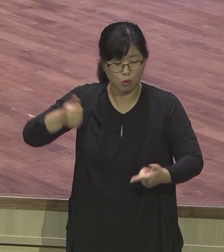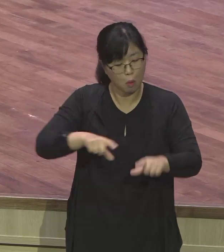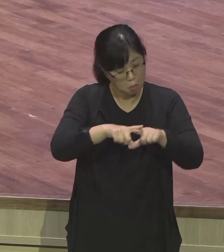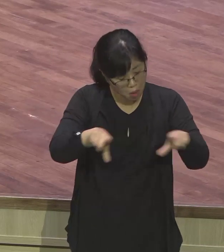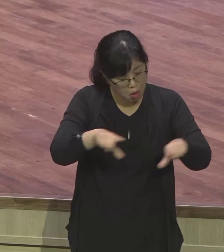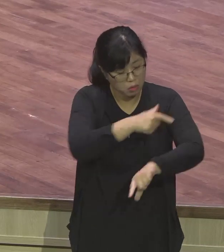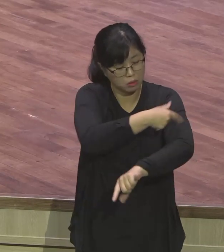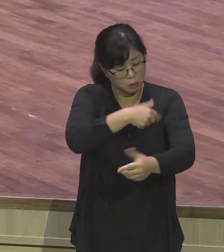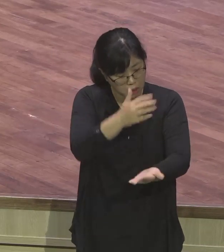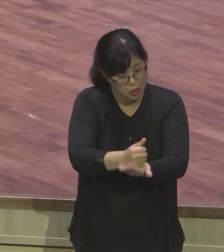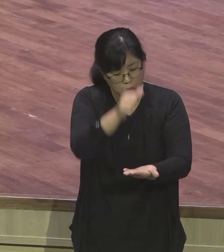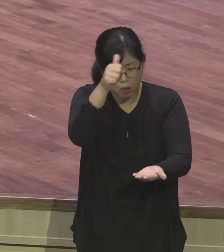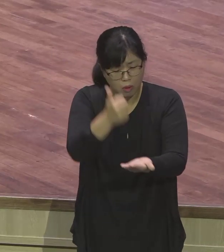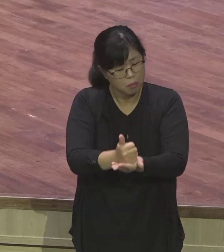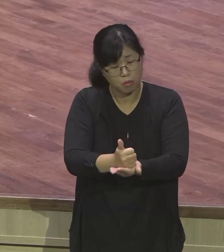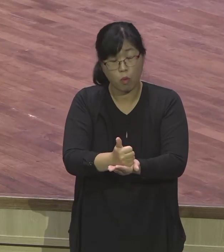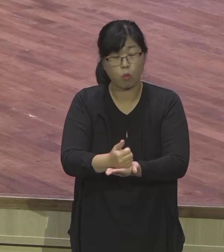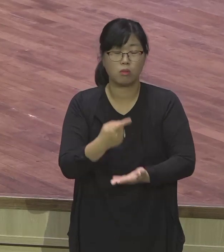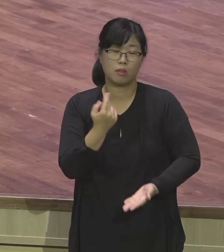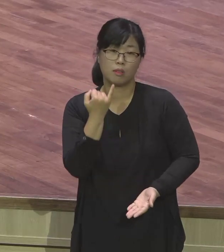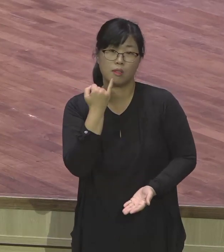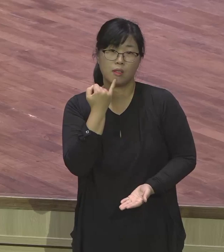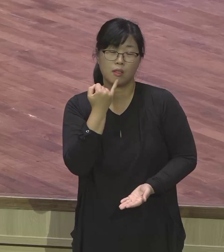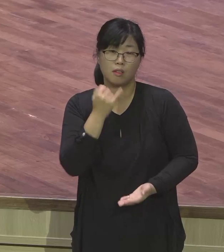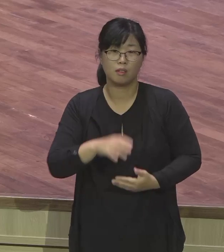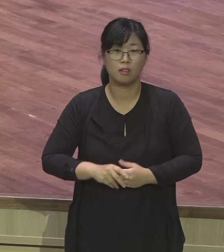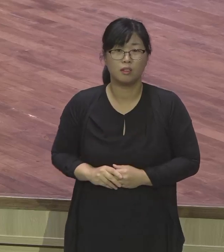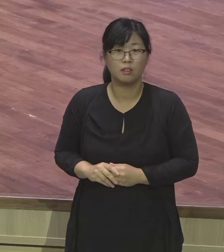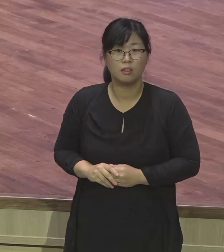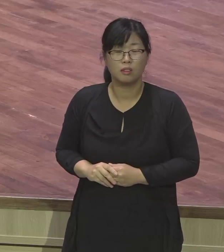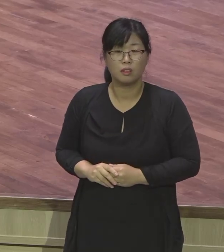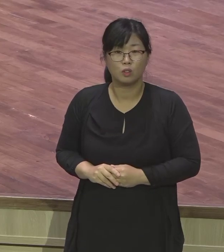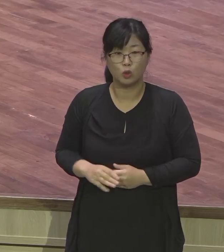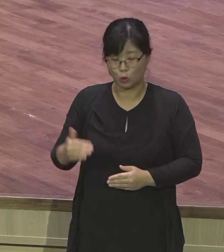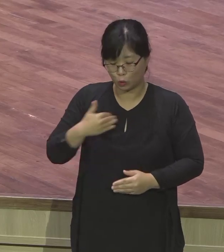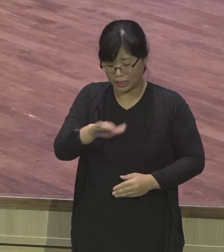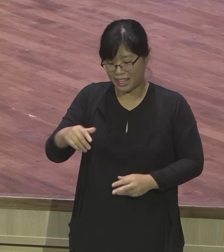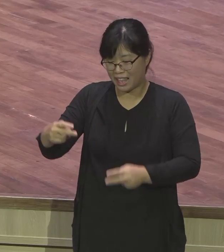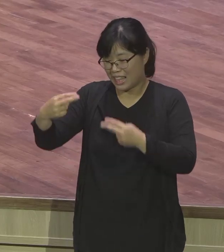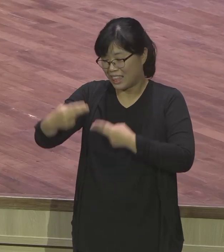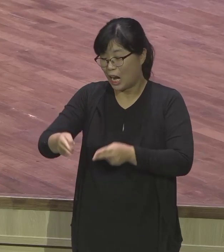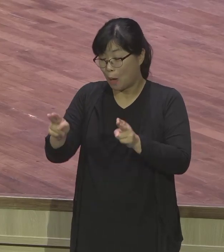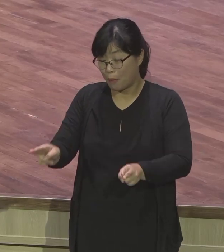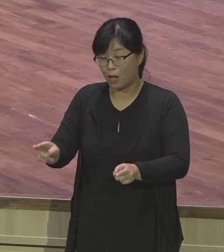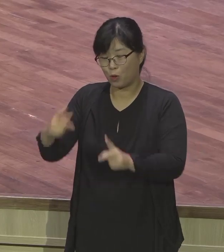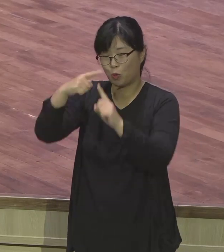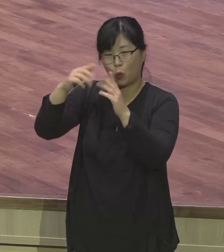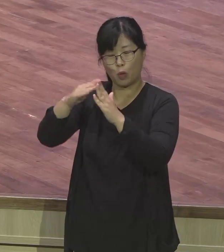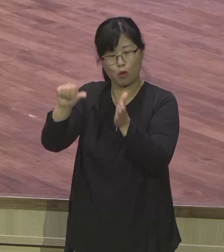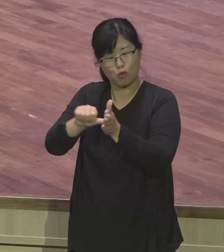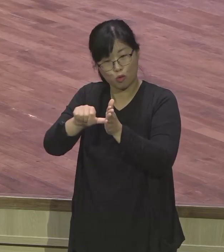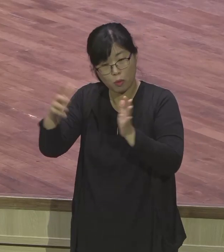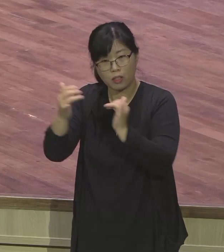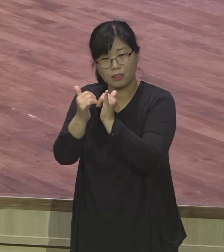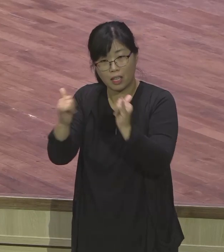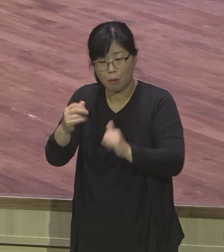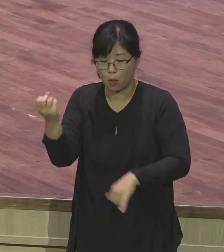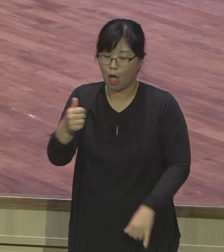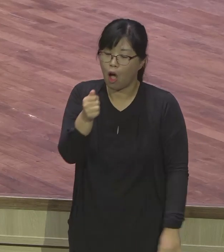지난주 강의에 왔던 허일 목사, 다 명예 박사, 우리 김동원 최종, 다 명예